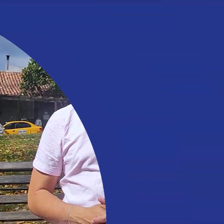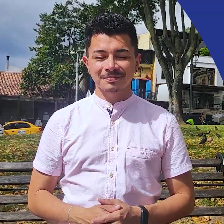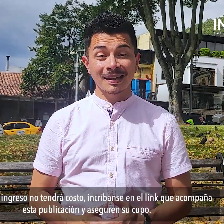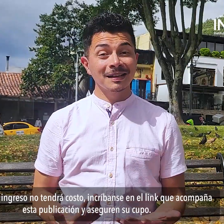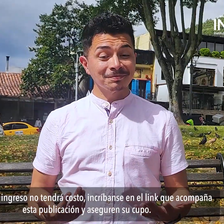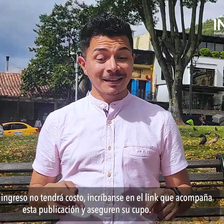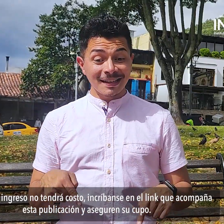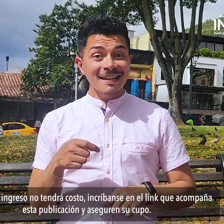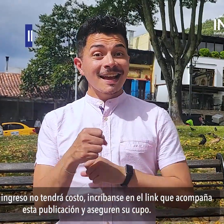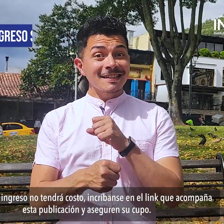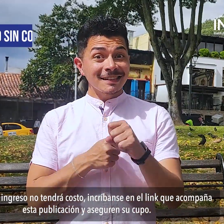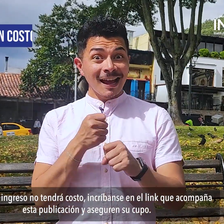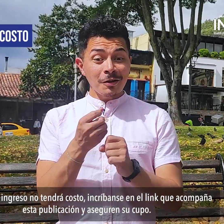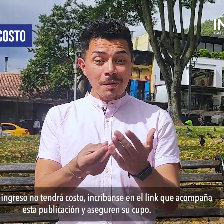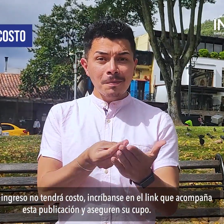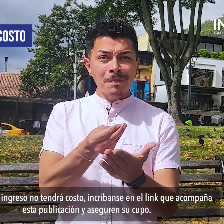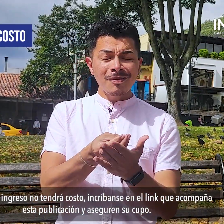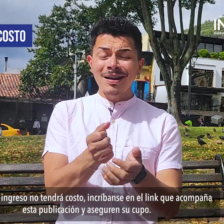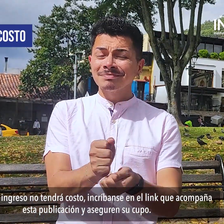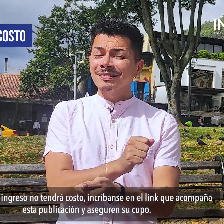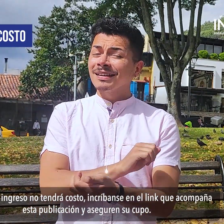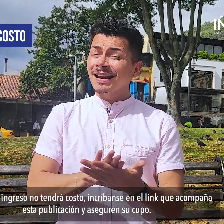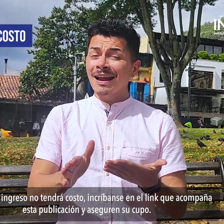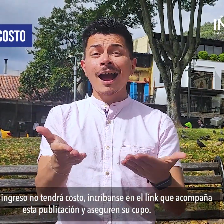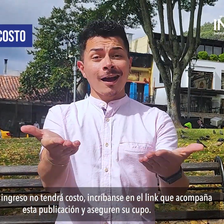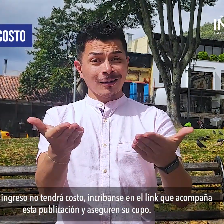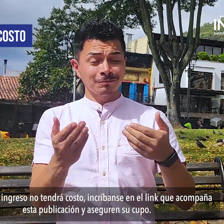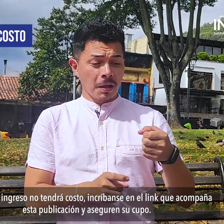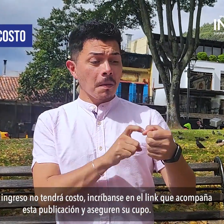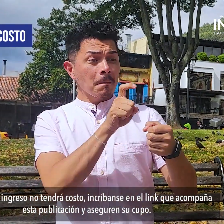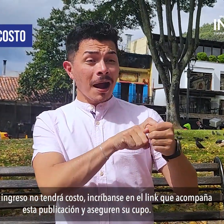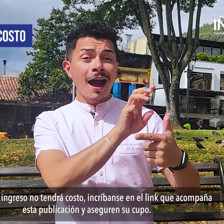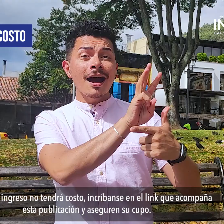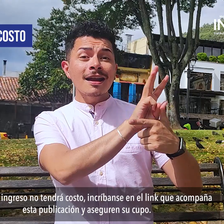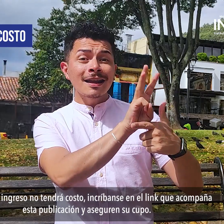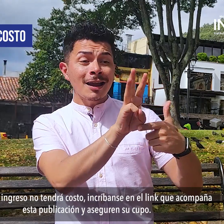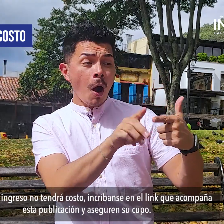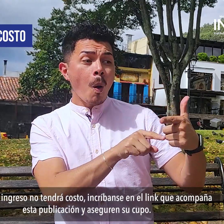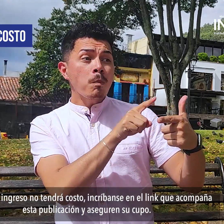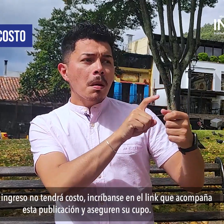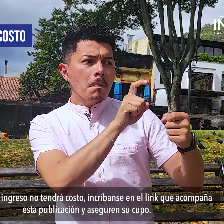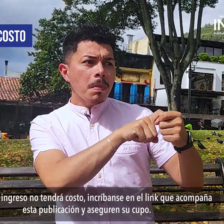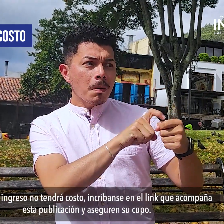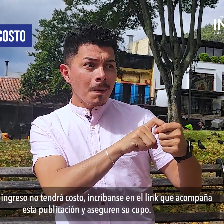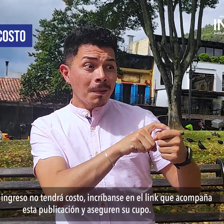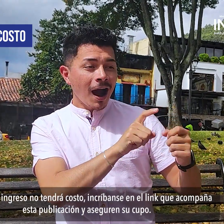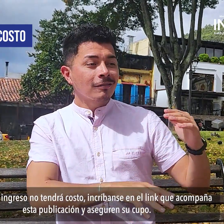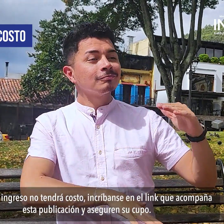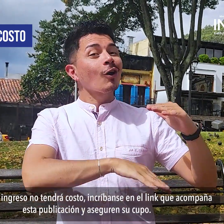Este año el ingreso no tendrá costo. Inscríbanse en el link que acompaña esta publicación y aseguren su cupo.